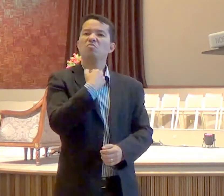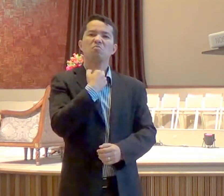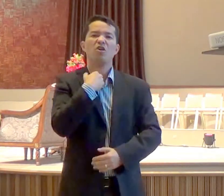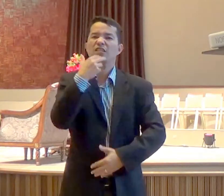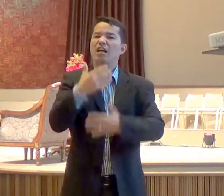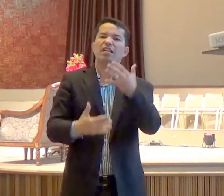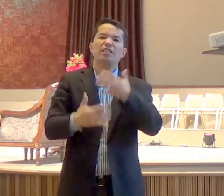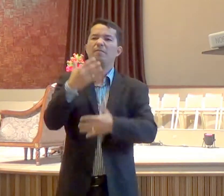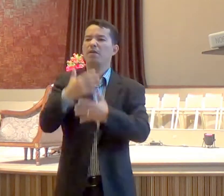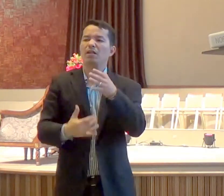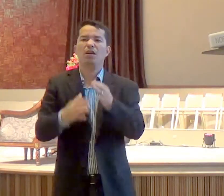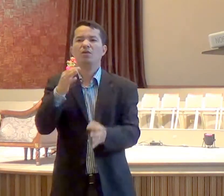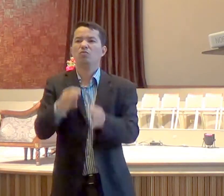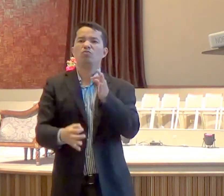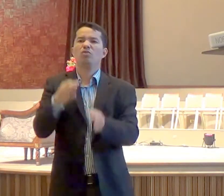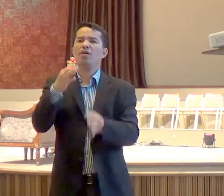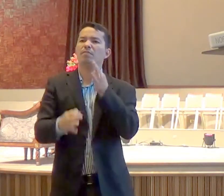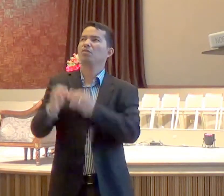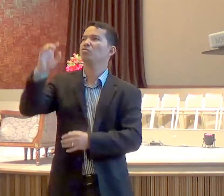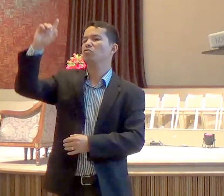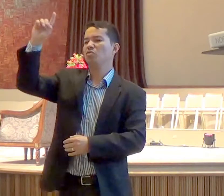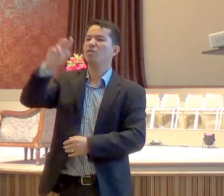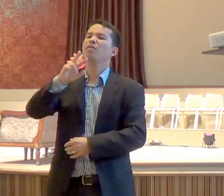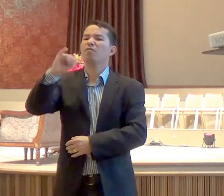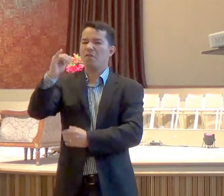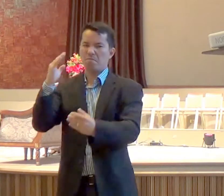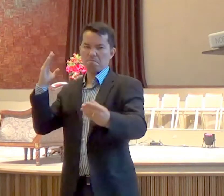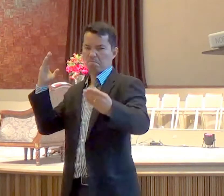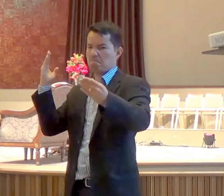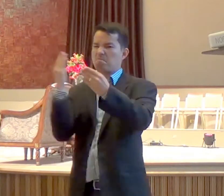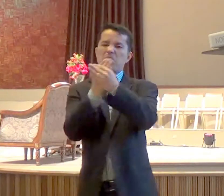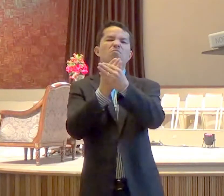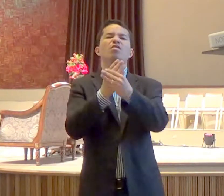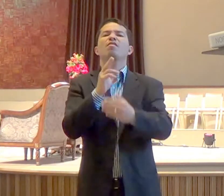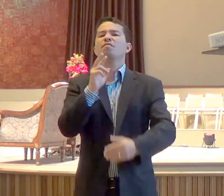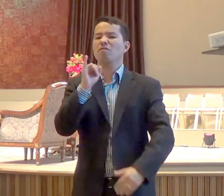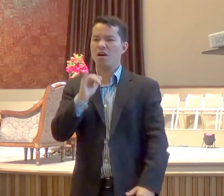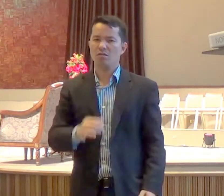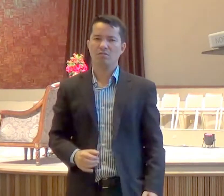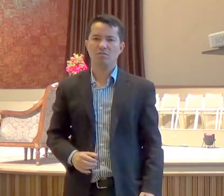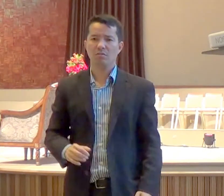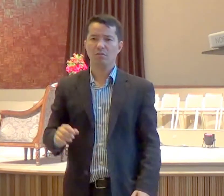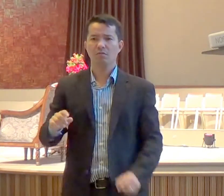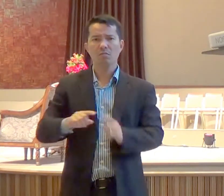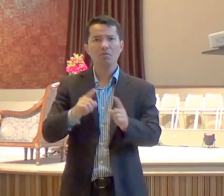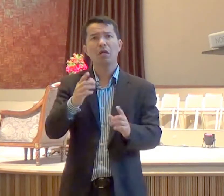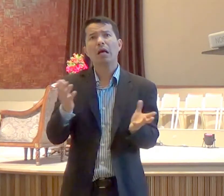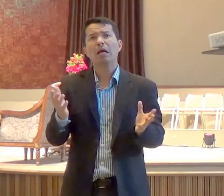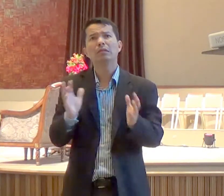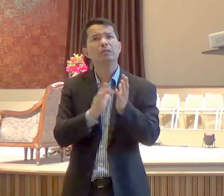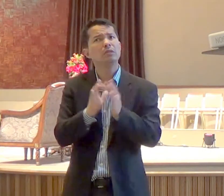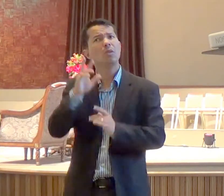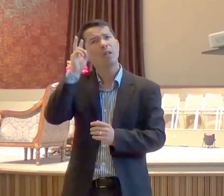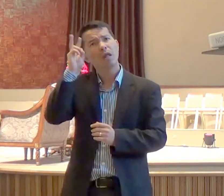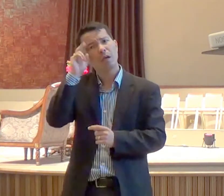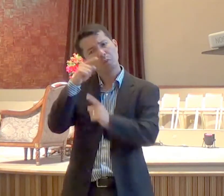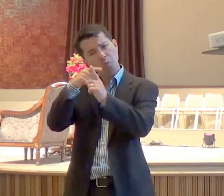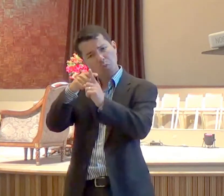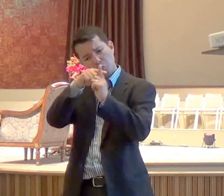penalidade, aconteça, mas pastor, o Senhor Jesus, já não levou os nossos pecados, levou os nossos pecados, claro, você já não entregou sua